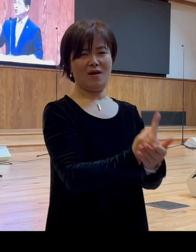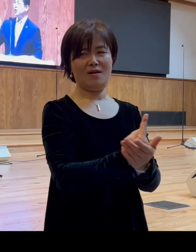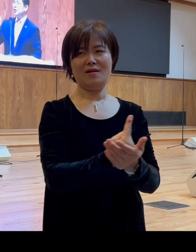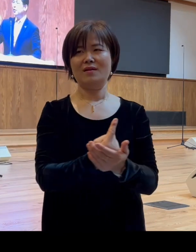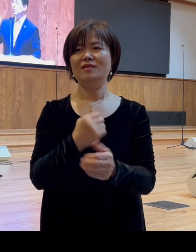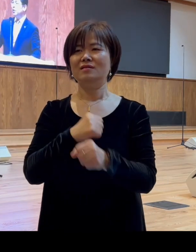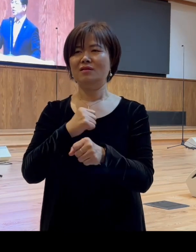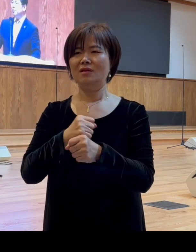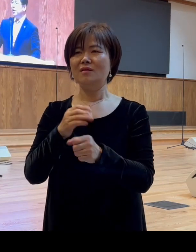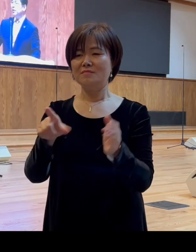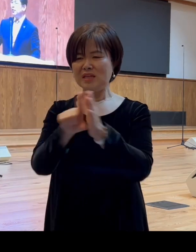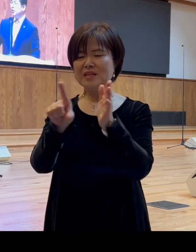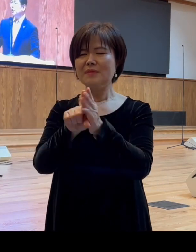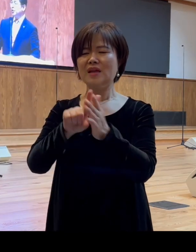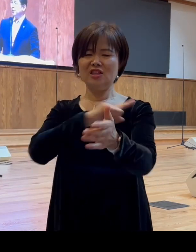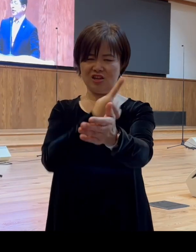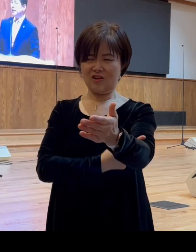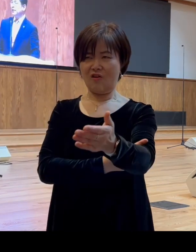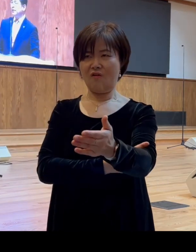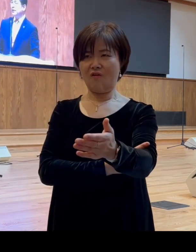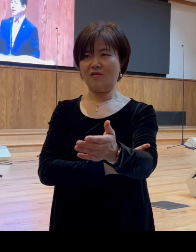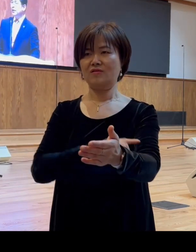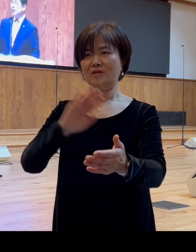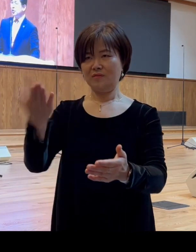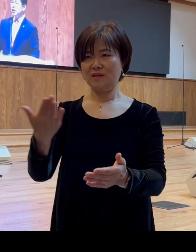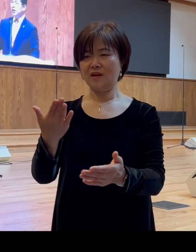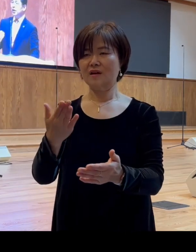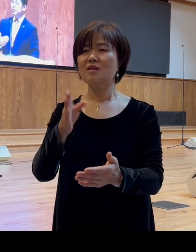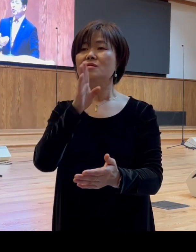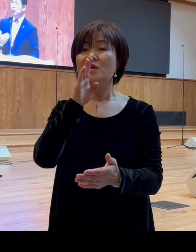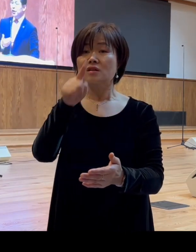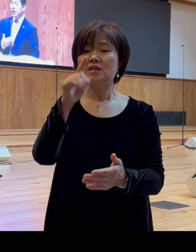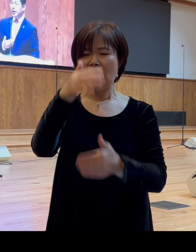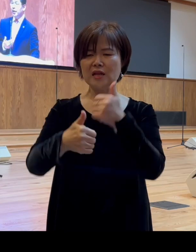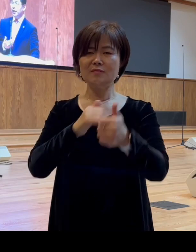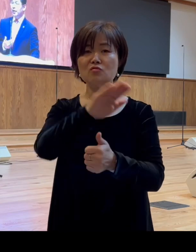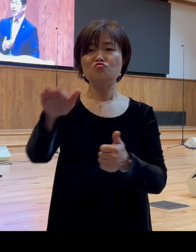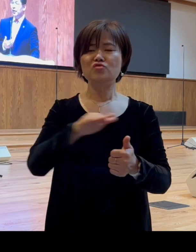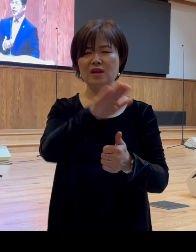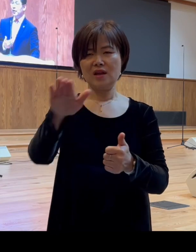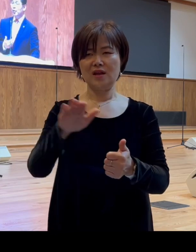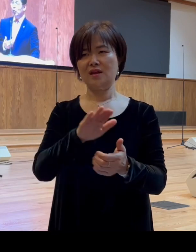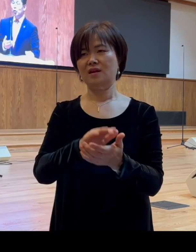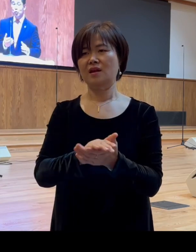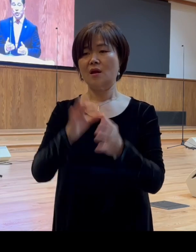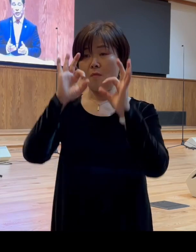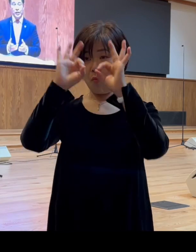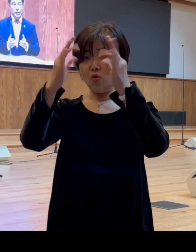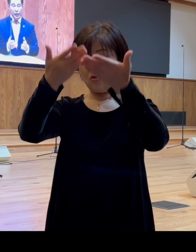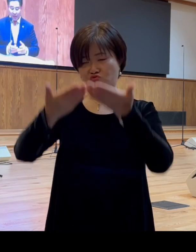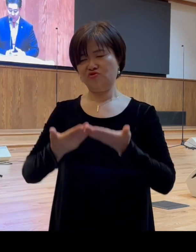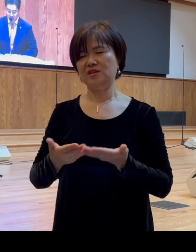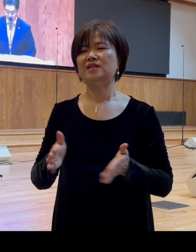믿음의 능력입니다 그것이 하나님이 우리에게 보여주신 길이기 때문에 그렇습니다